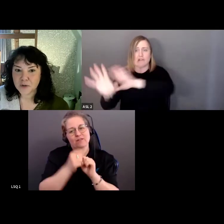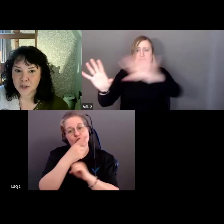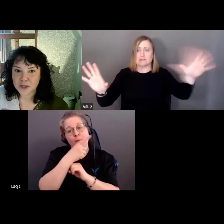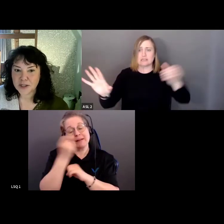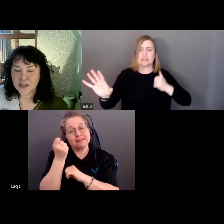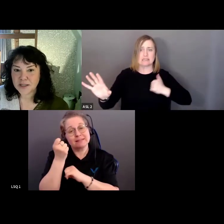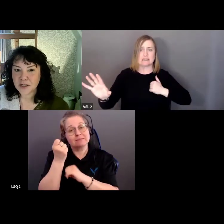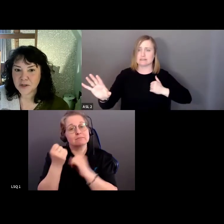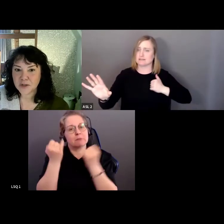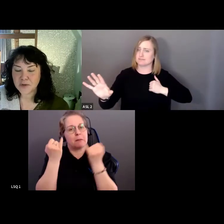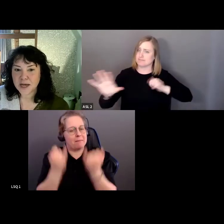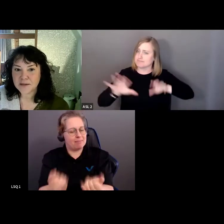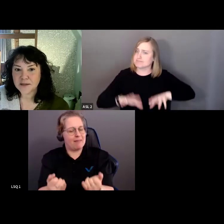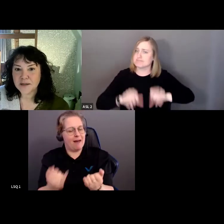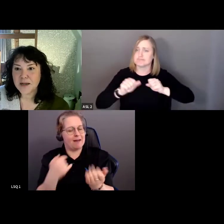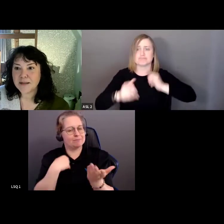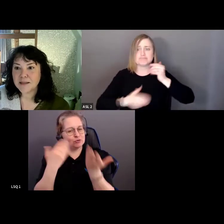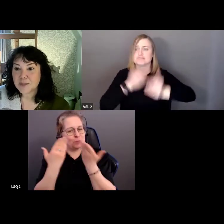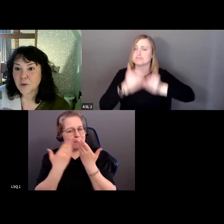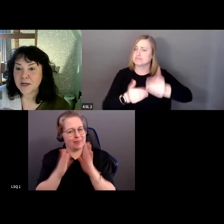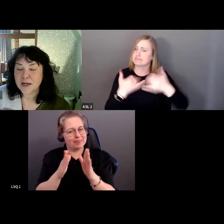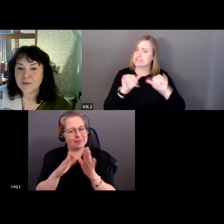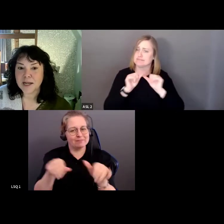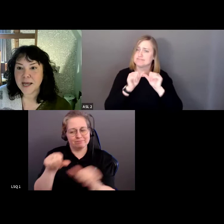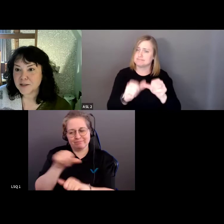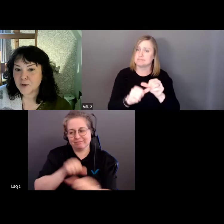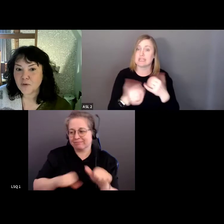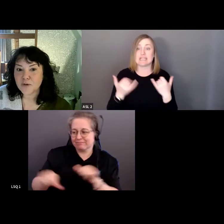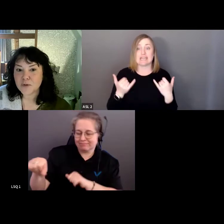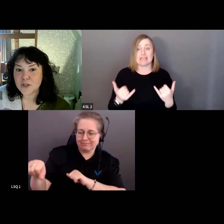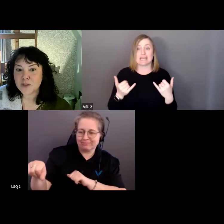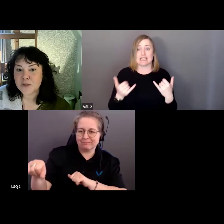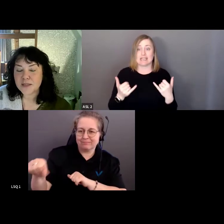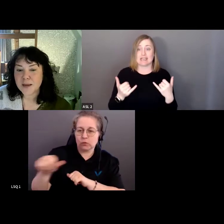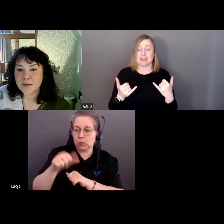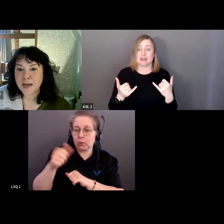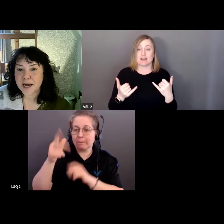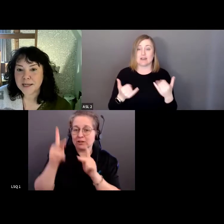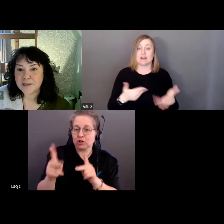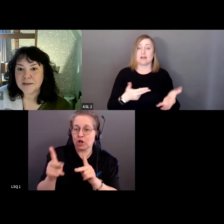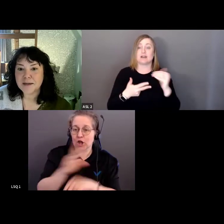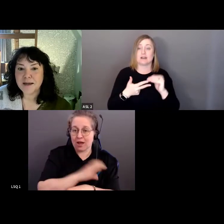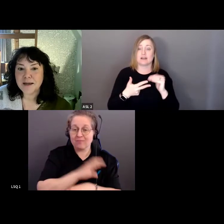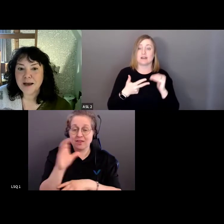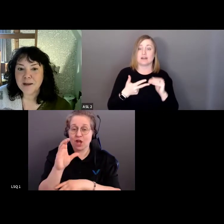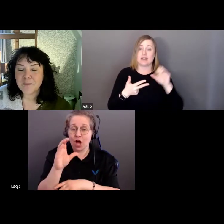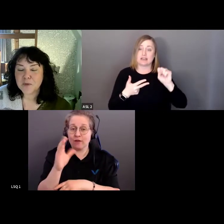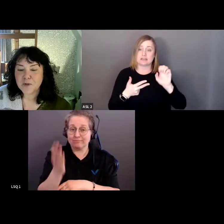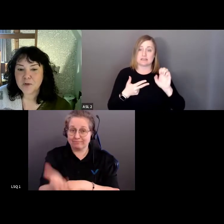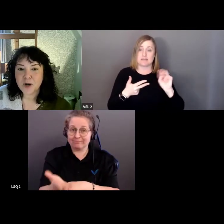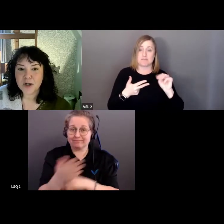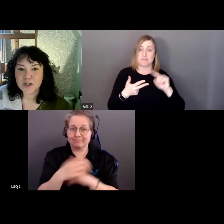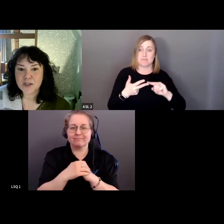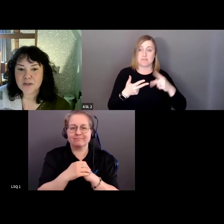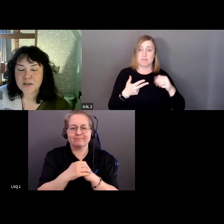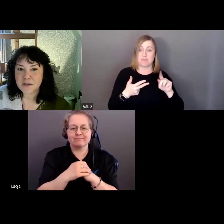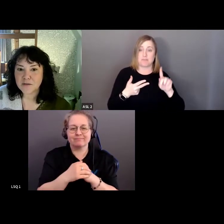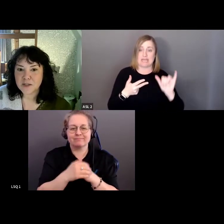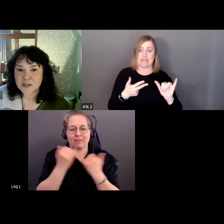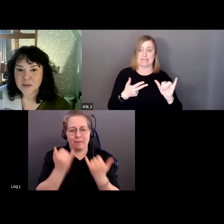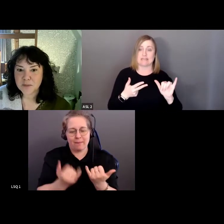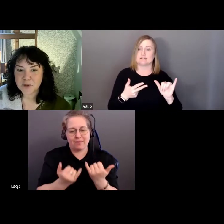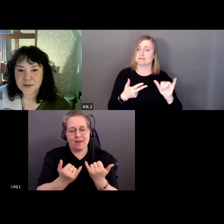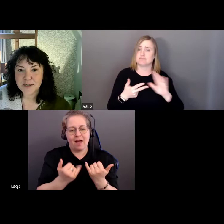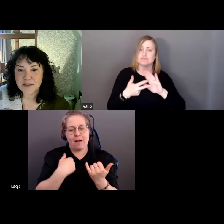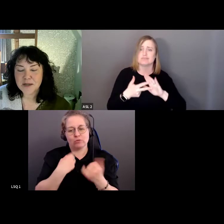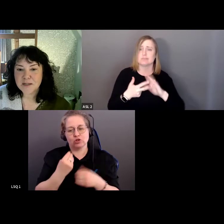suis maintenant prête à donner le relais à d'autres au Canada. Et c'est maintenant le moment pour